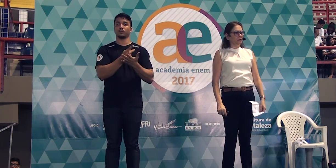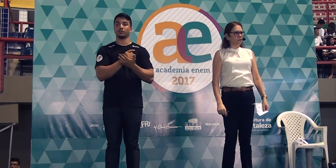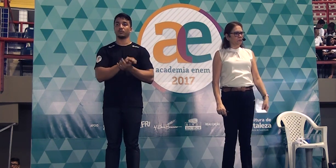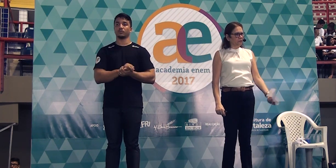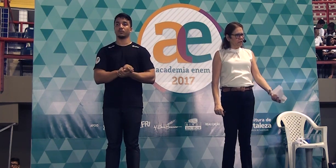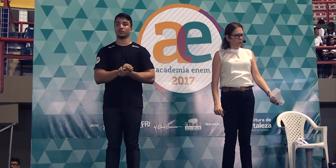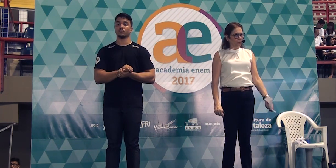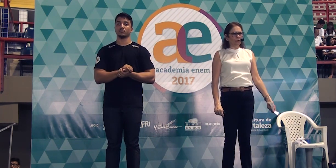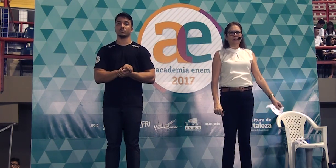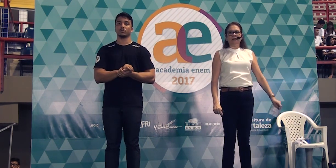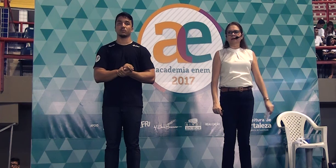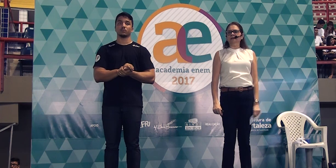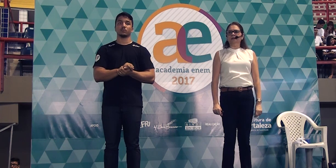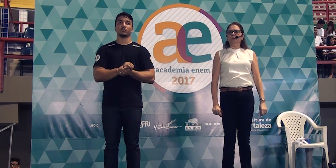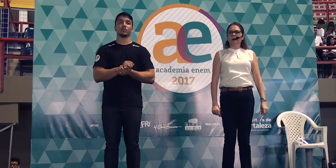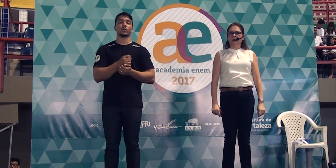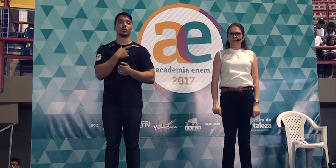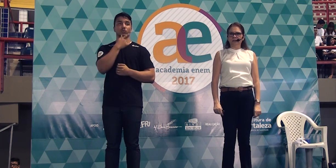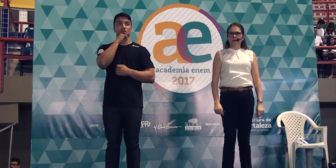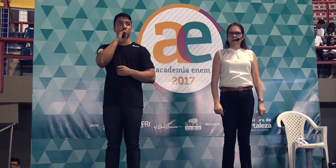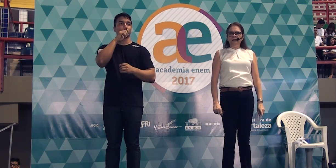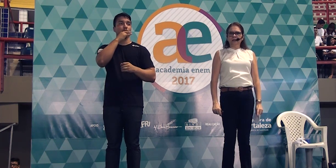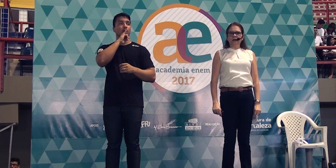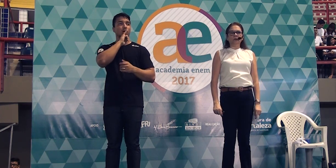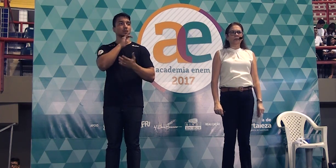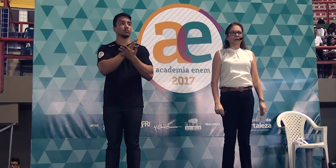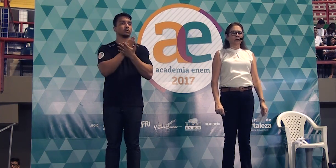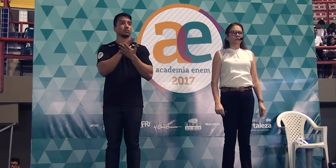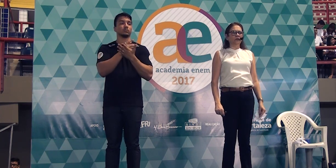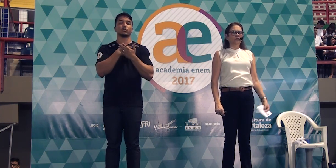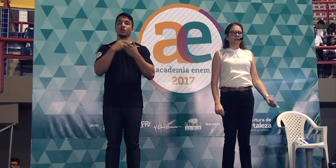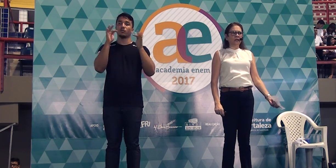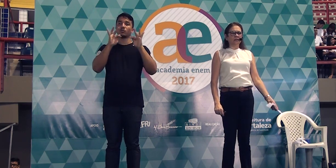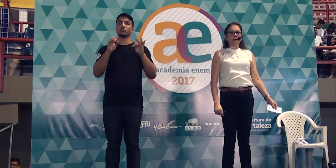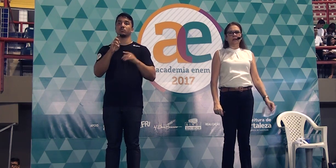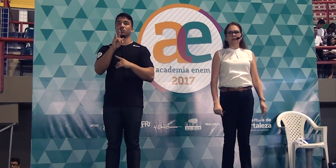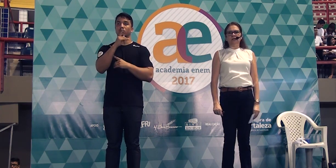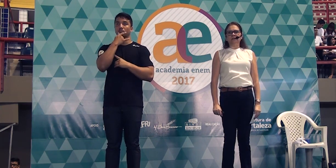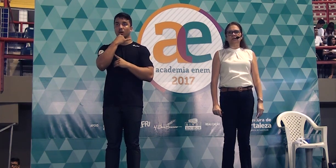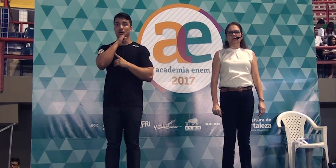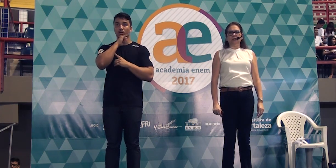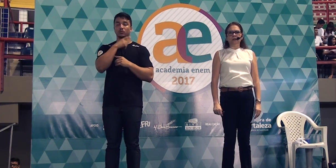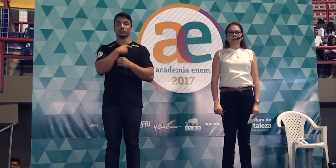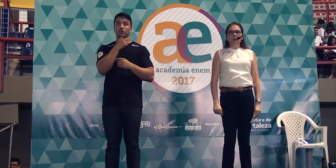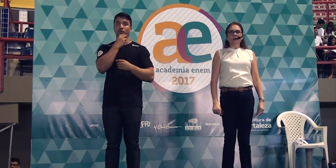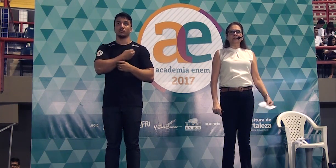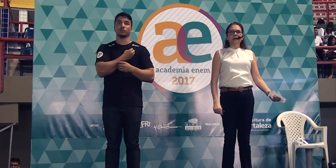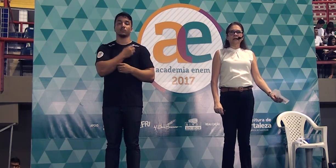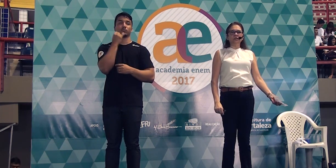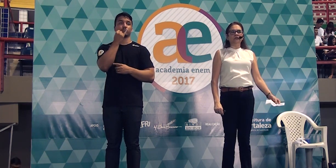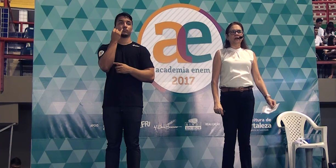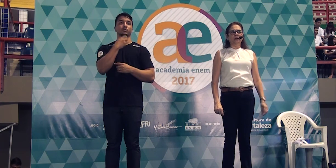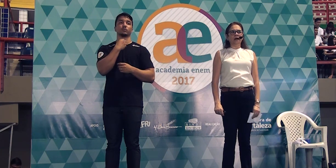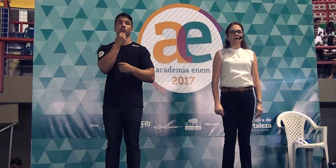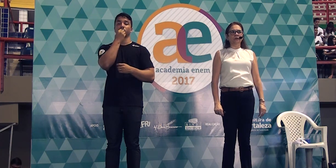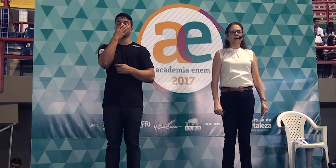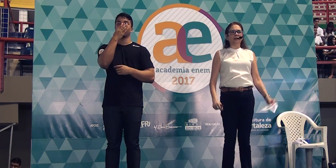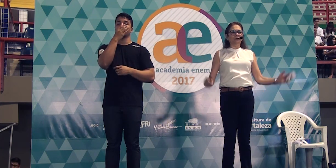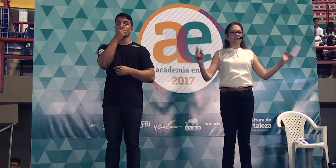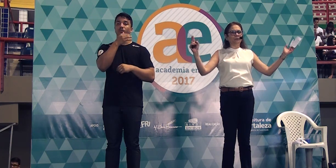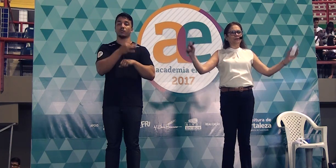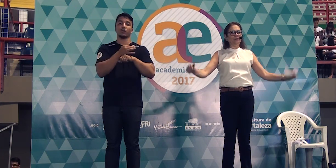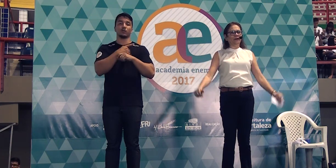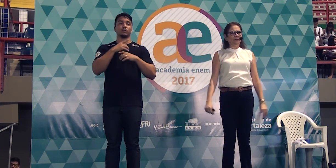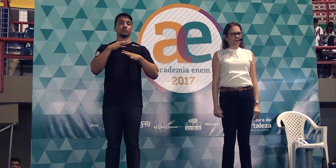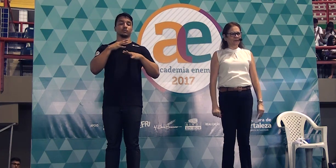dos pais para os meus alunos daqui que são pais certo amanhã vivam intensamente esse dia um excelente feriado